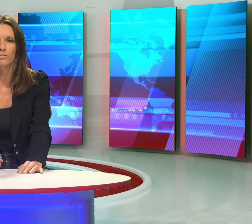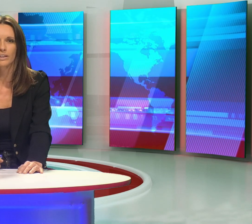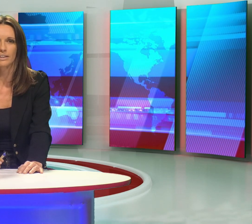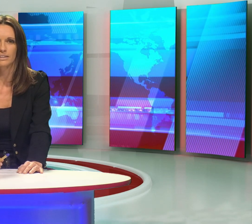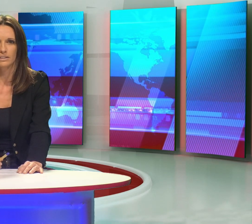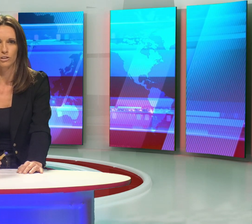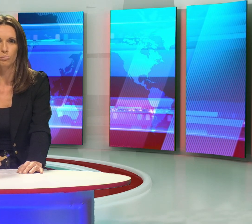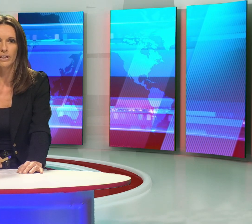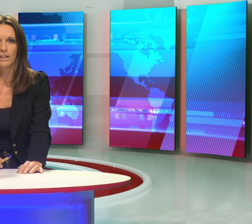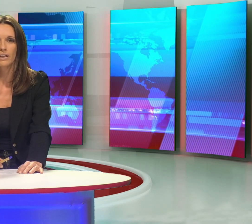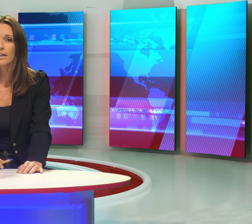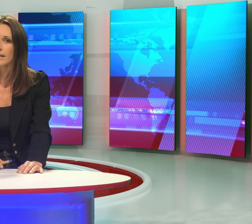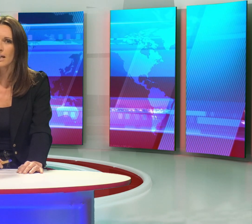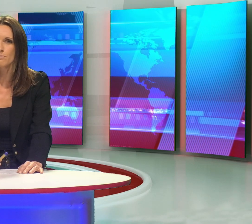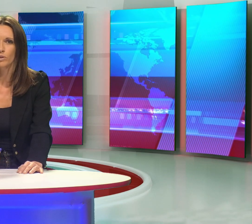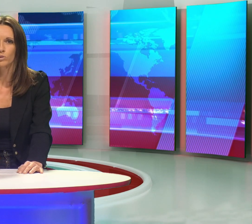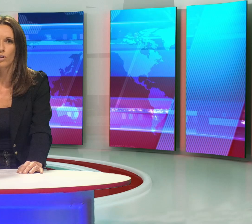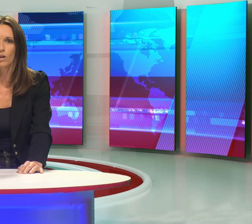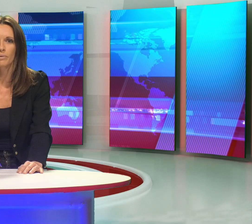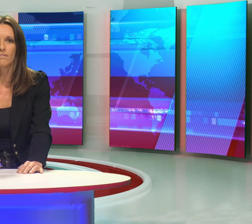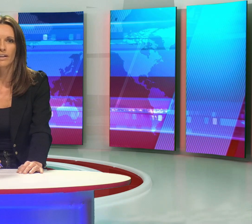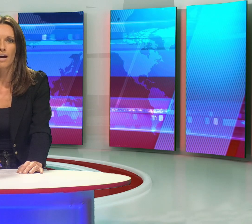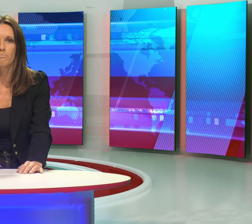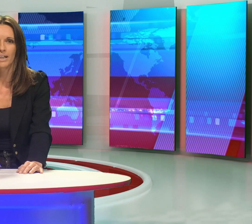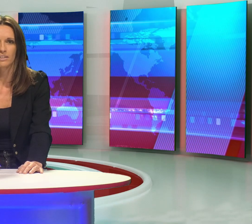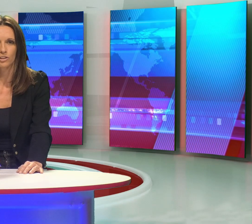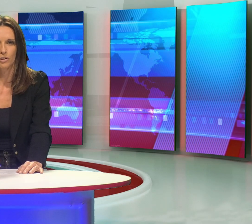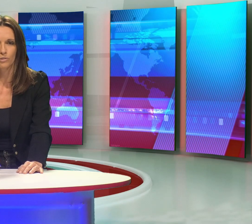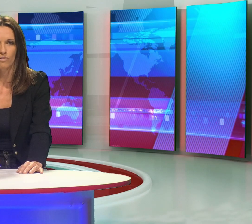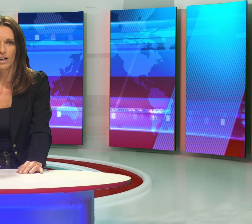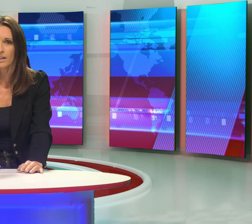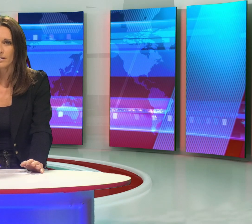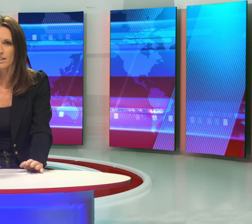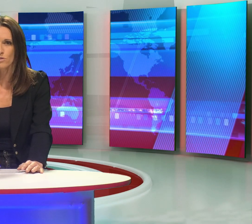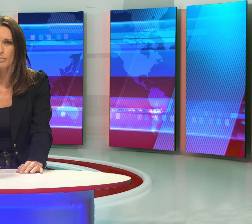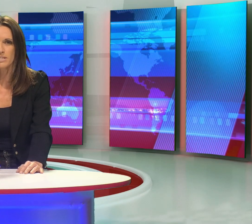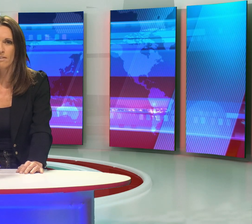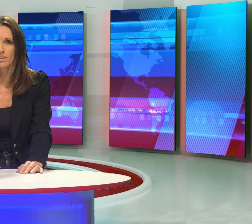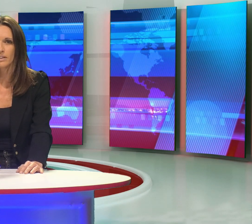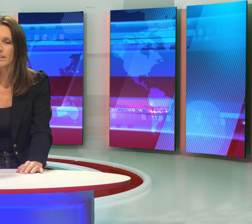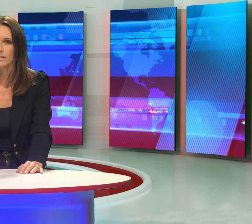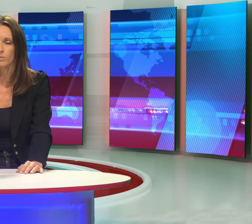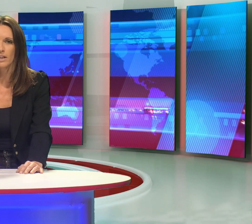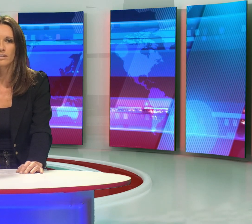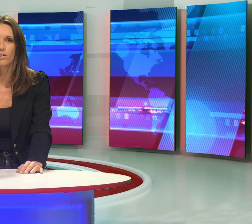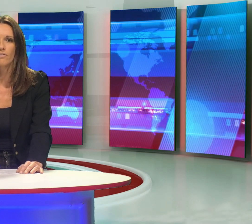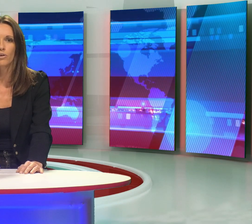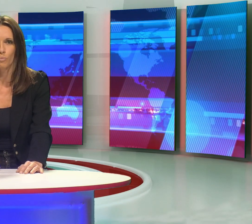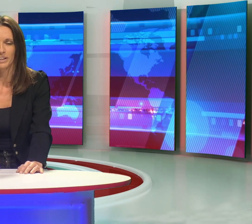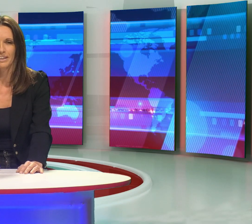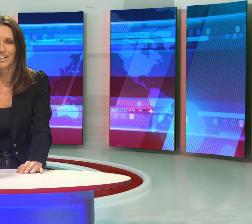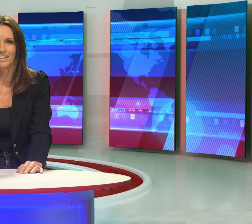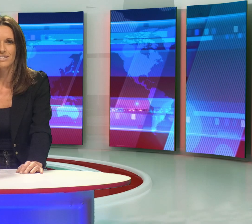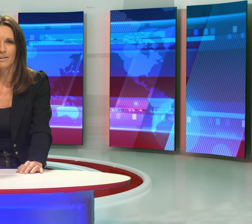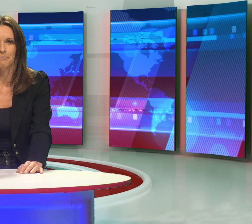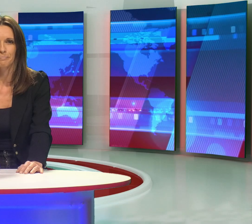i nagluhih istarske žubanije i glazbenom školom Ivana Matetića-Rongova. Danas su predstavljeni i rezultati ove